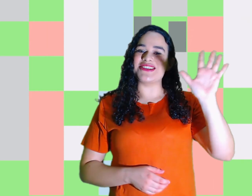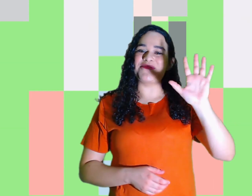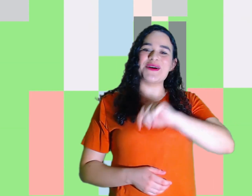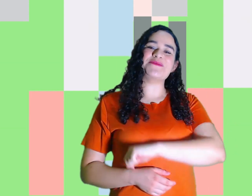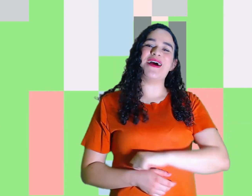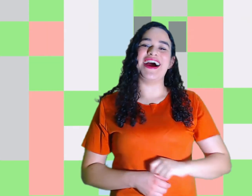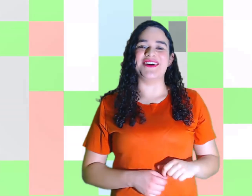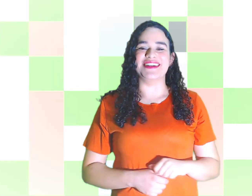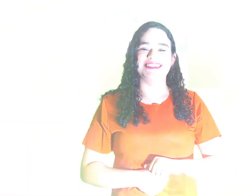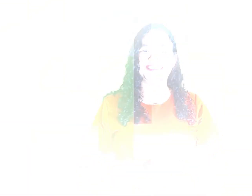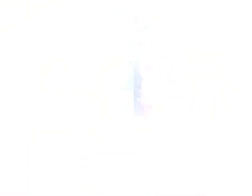próxima aula.